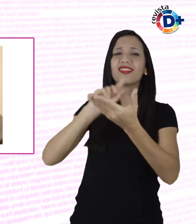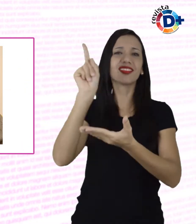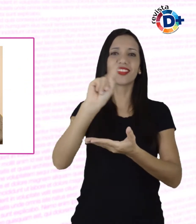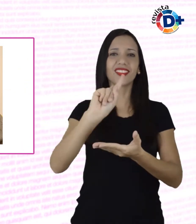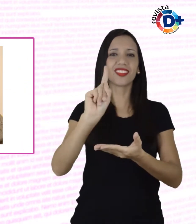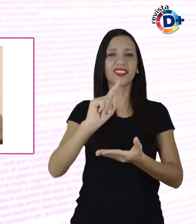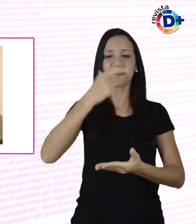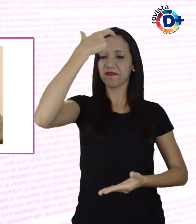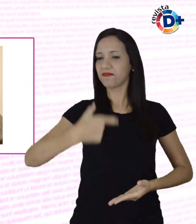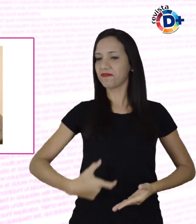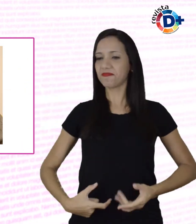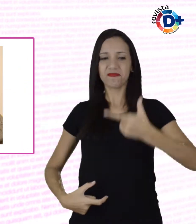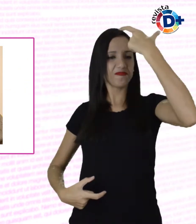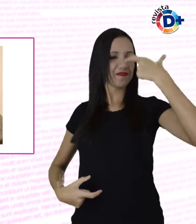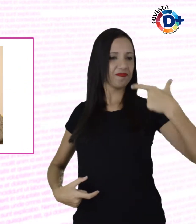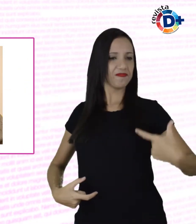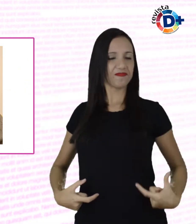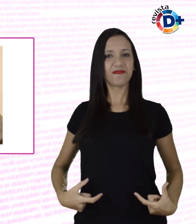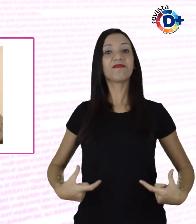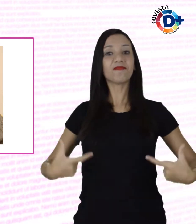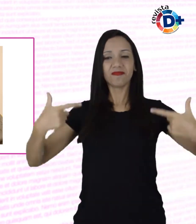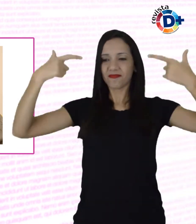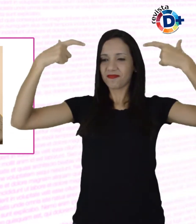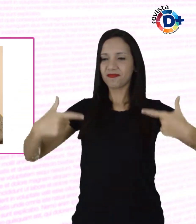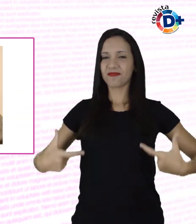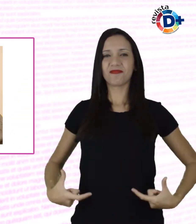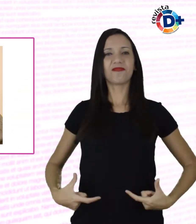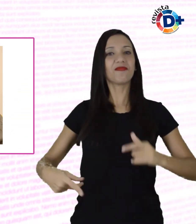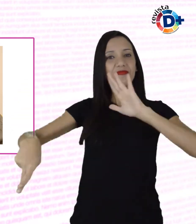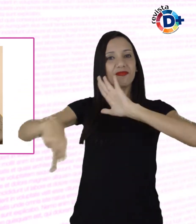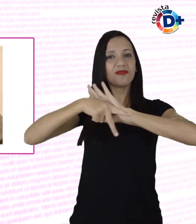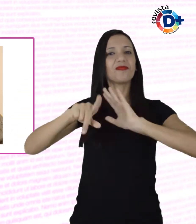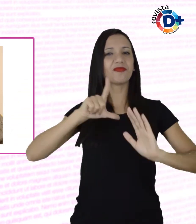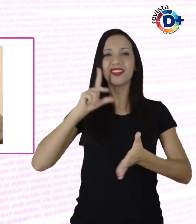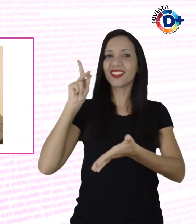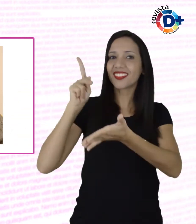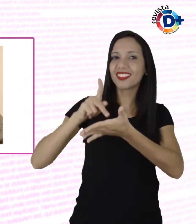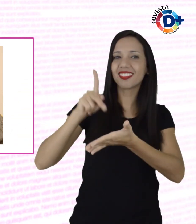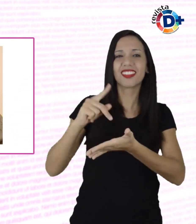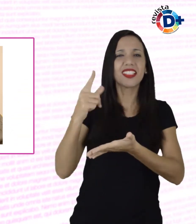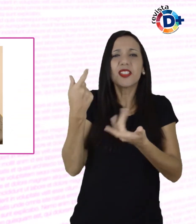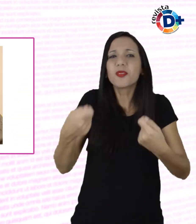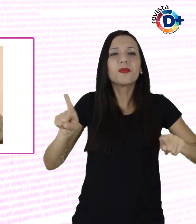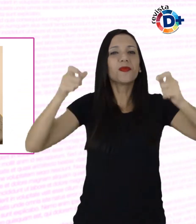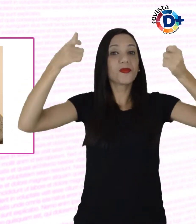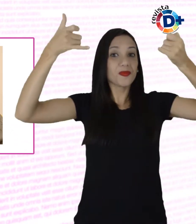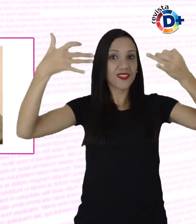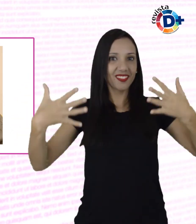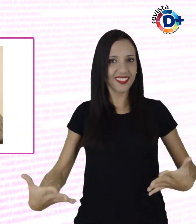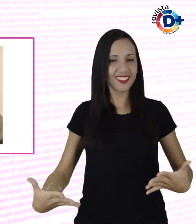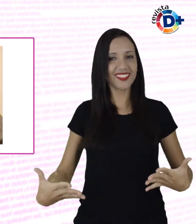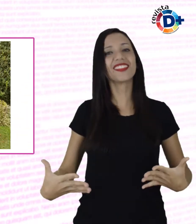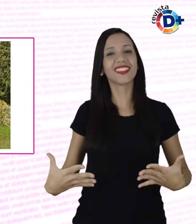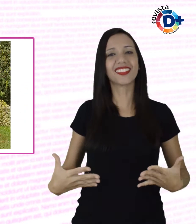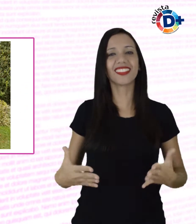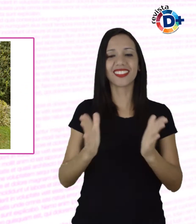não carece de legendas. Em nossa reportagem de capa, você conhecerá quatro casais